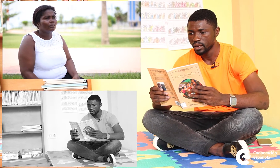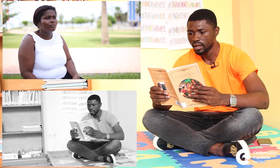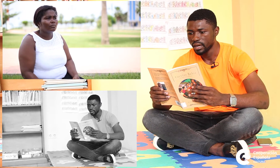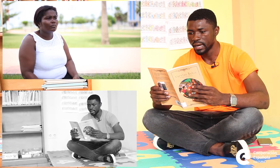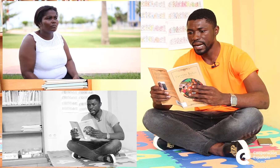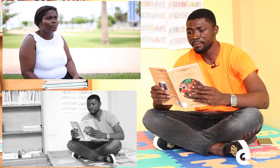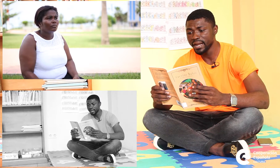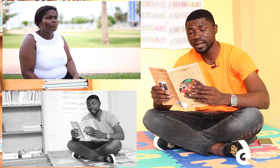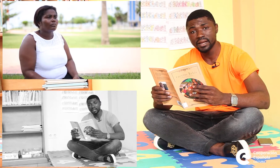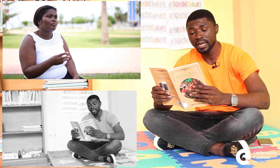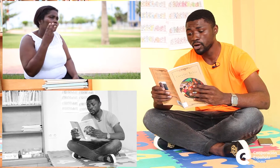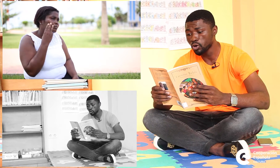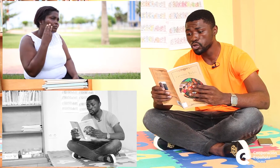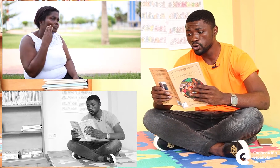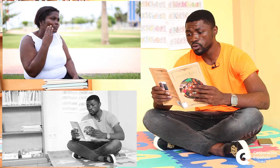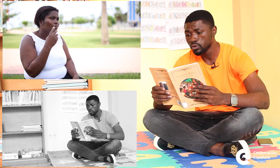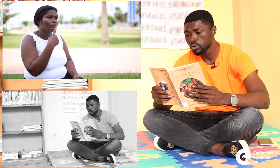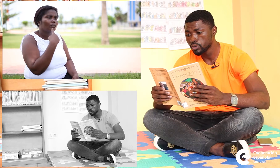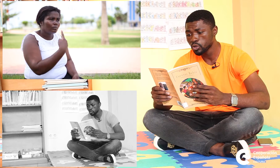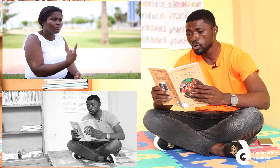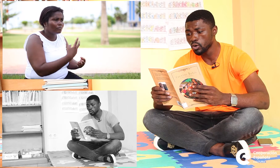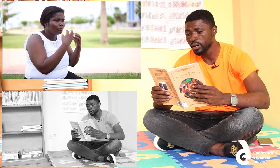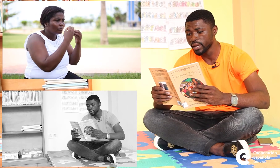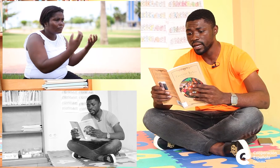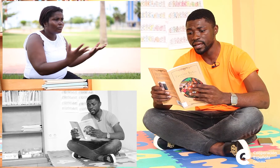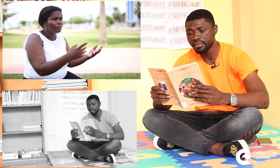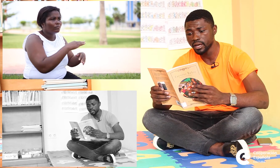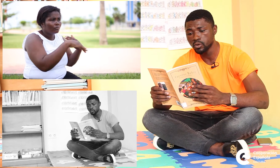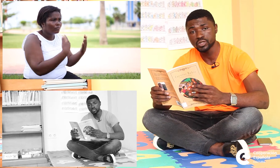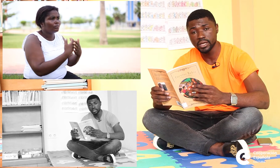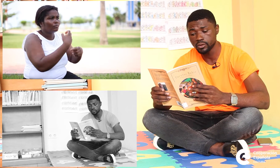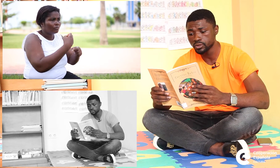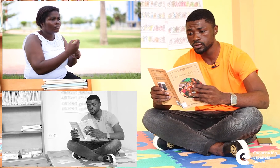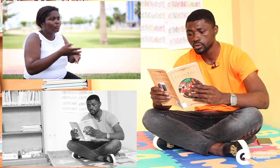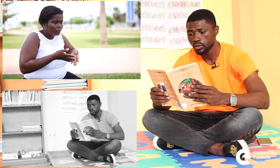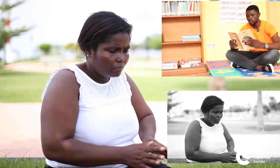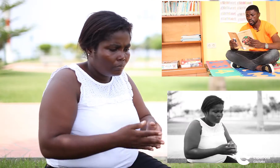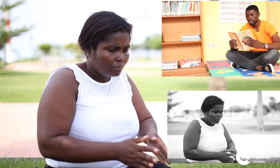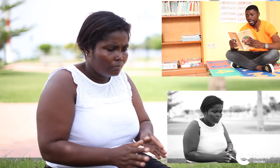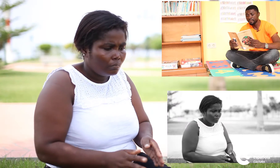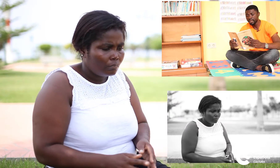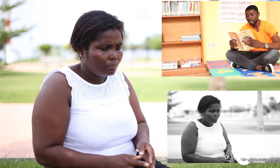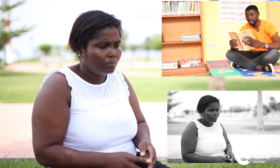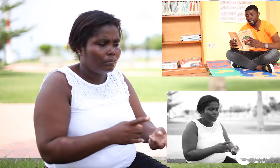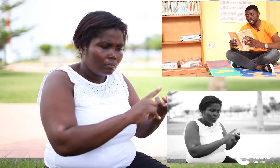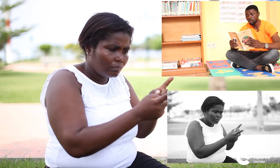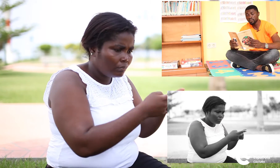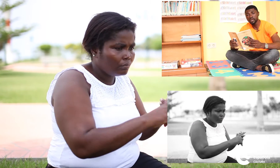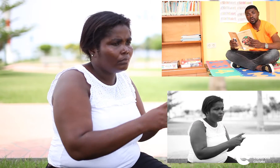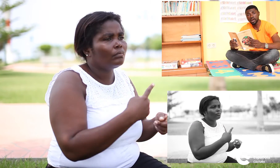La madre le contó todo lo que le hacían los hijos. La amiga le recomendó